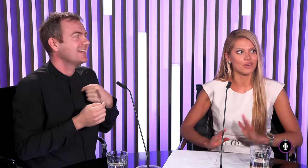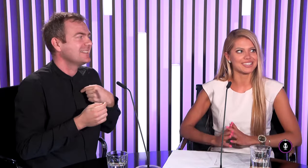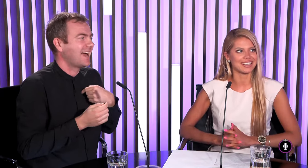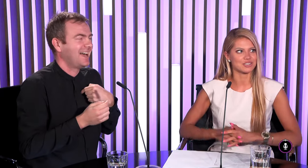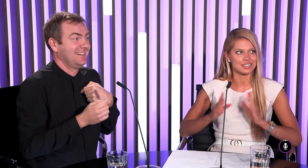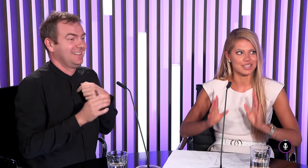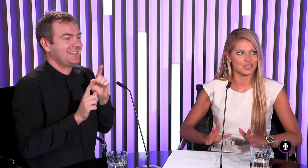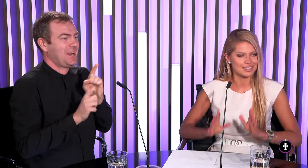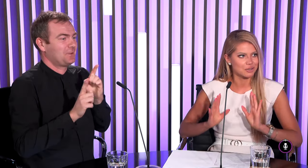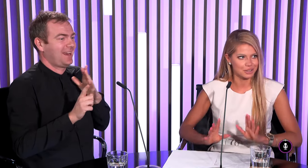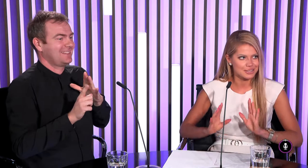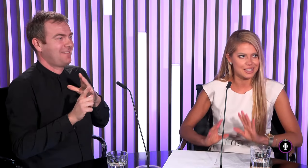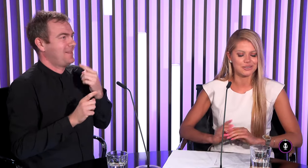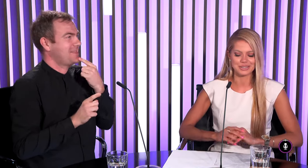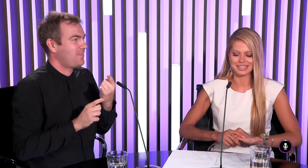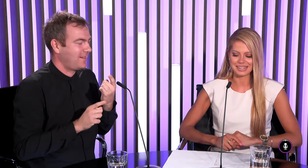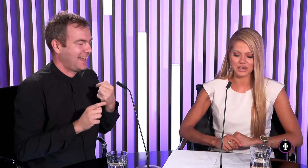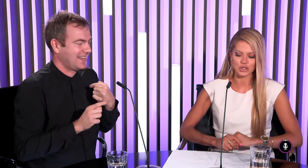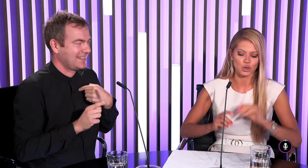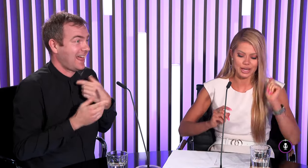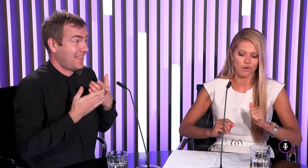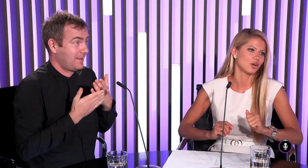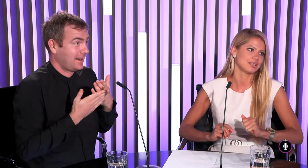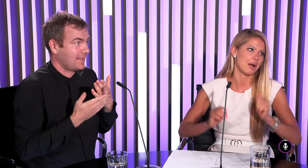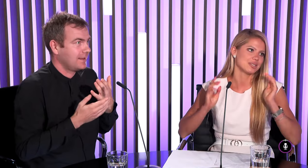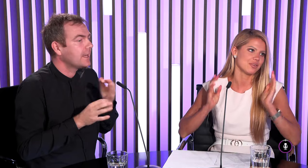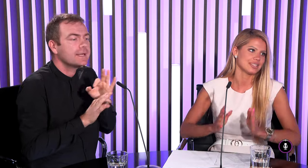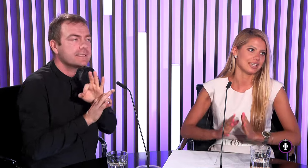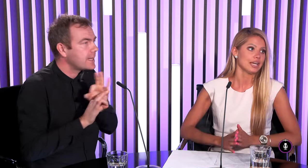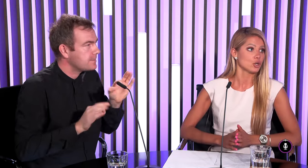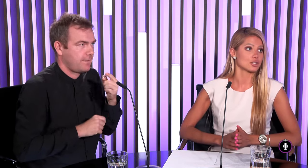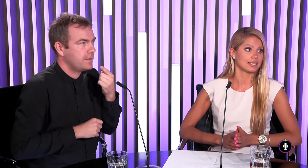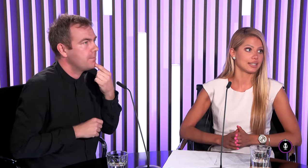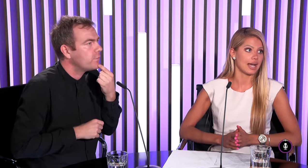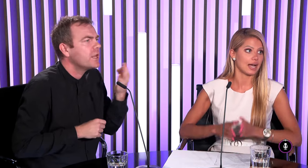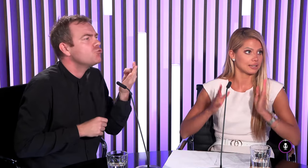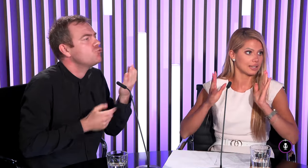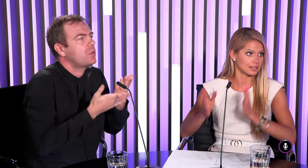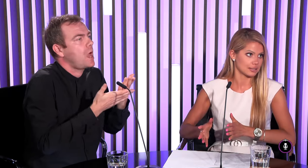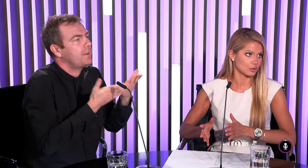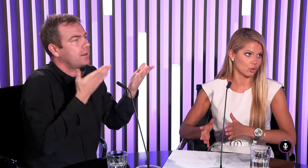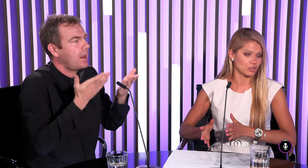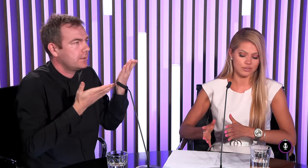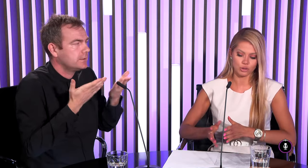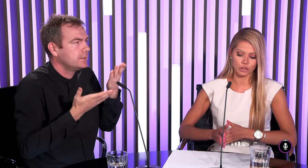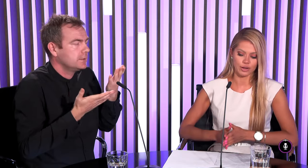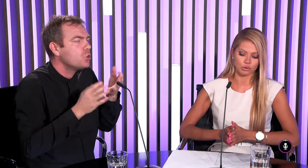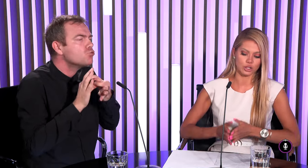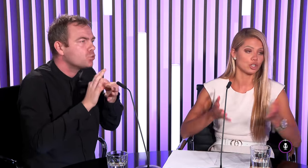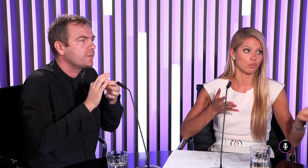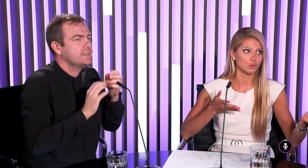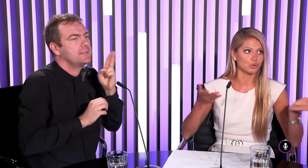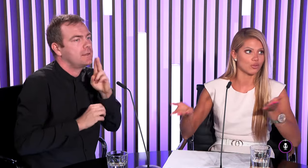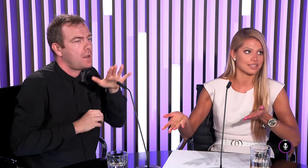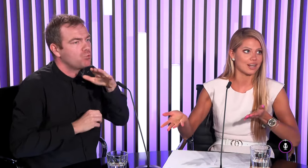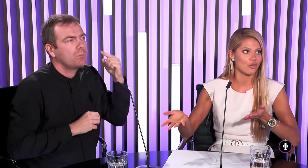netreba hovoriť ale ja som sa snažila si ich zjednotiť takže čo nehovoriť aby sme vedeli čo sa týka teda sluchovosť nevýhodných rovnako